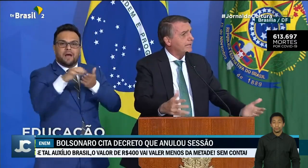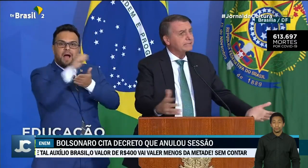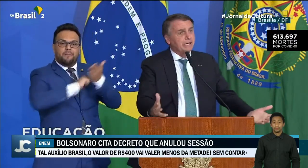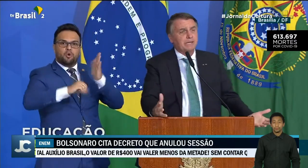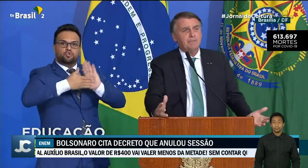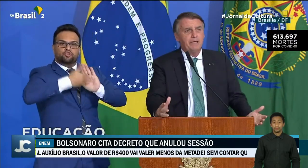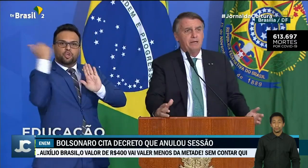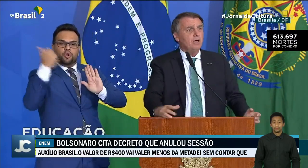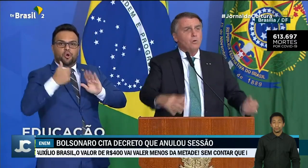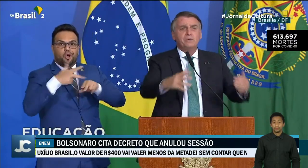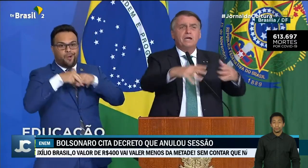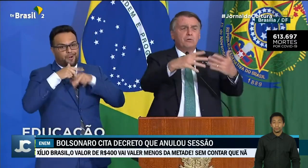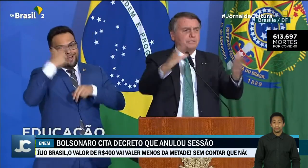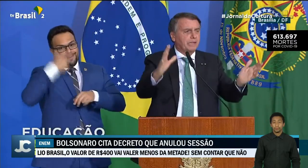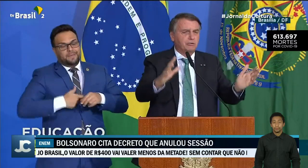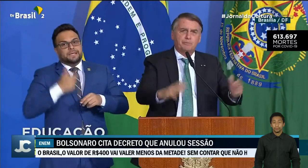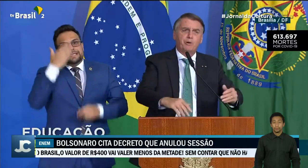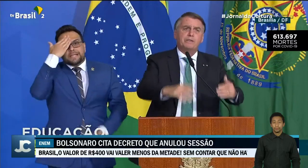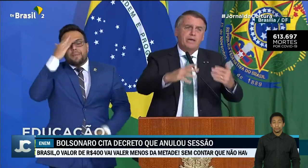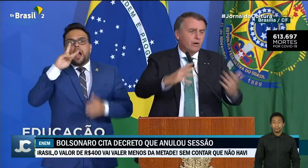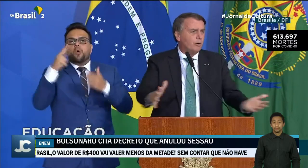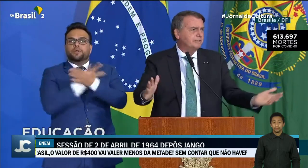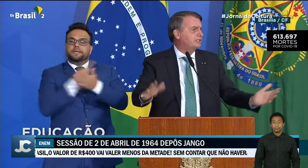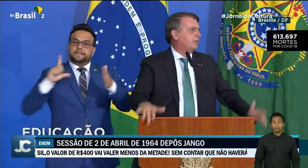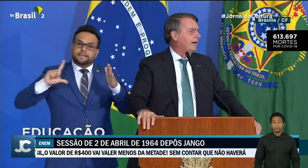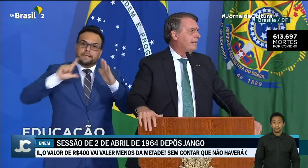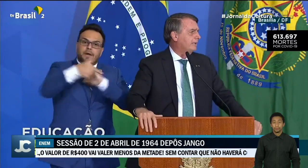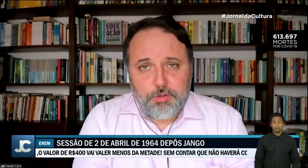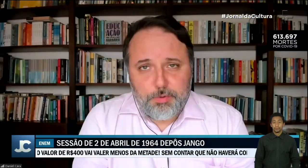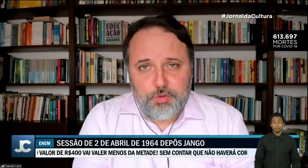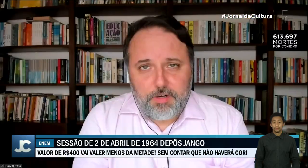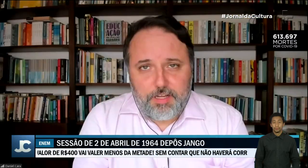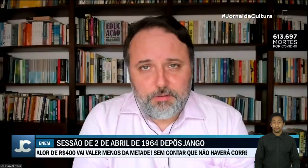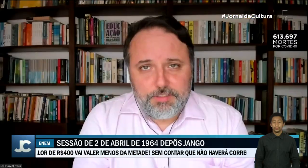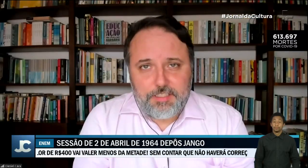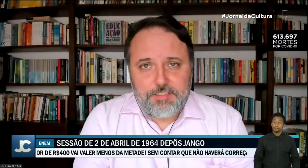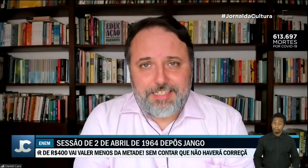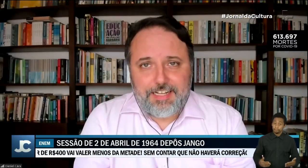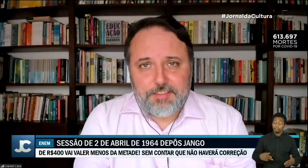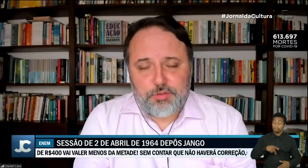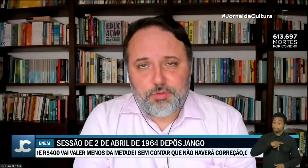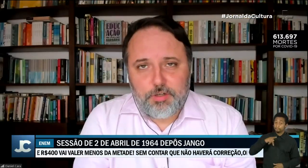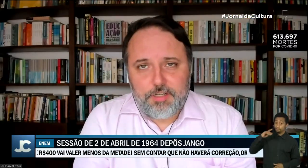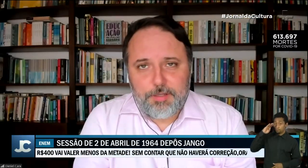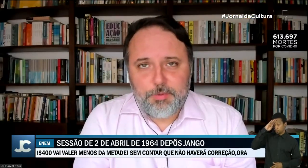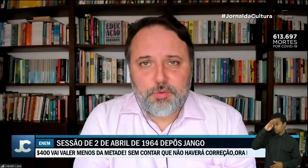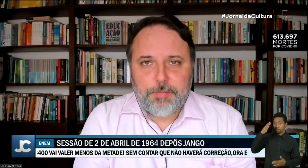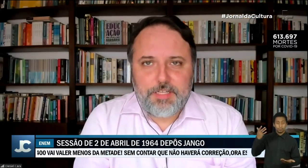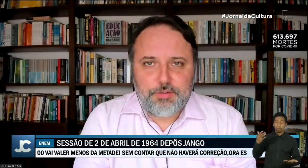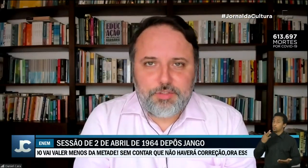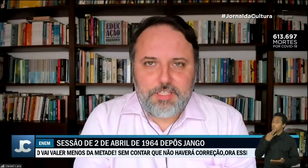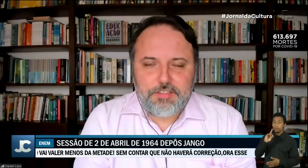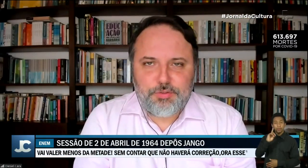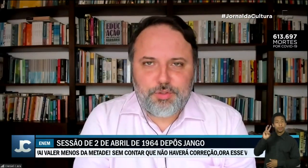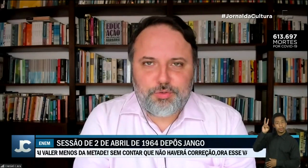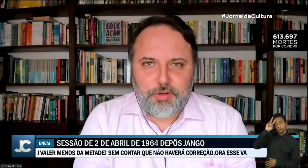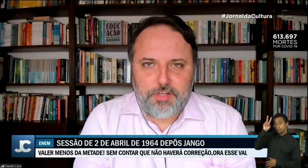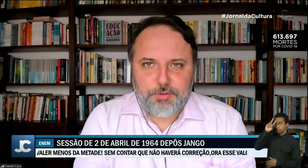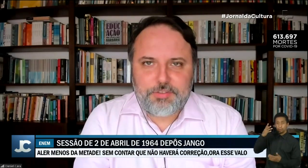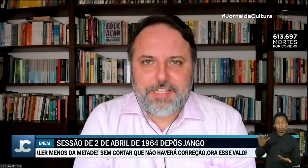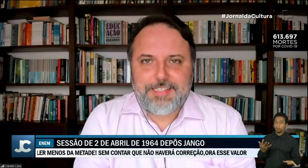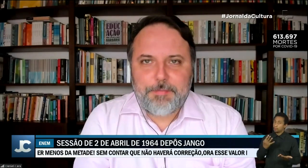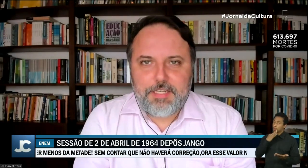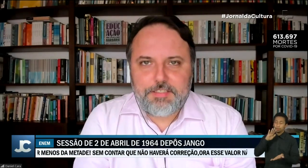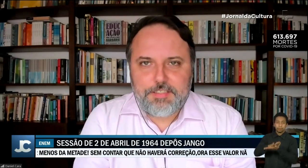Isso a garotada tem que saber. O que aconteceu depois é outra história. Bolsonaro não entende nada de história e muito menos de registro